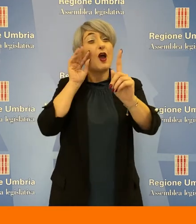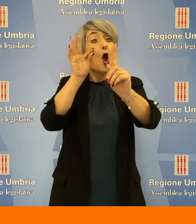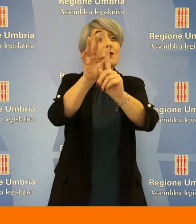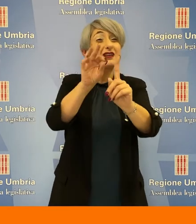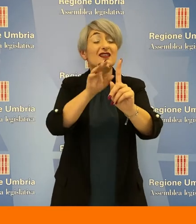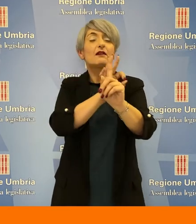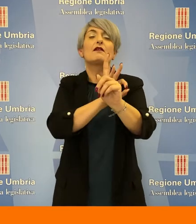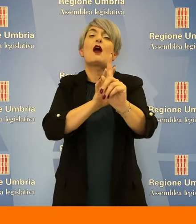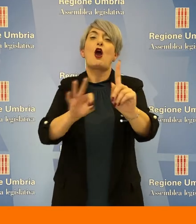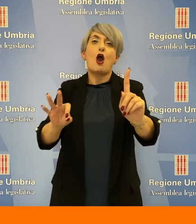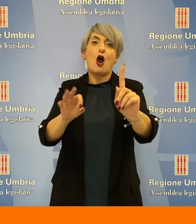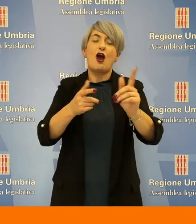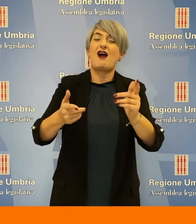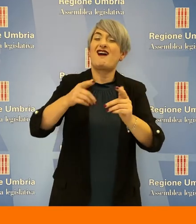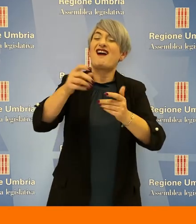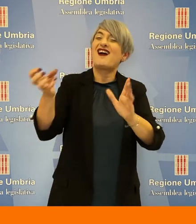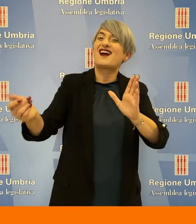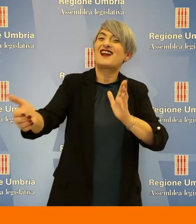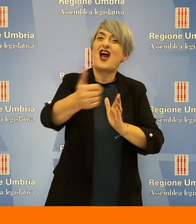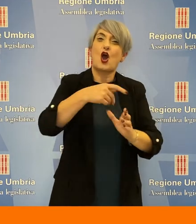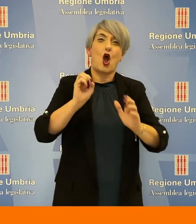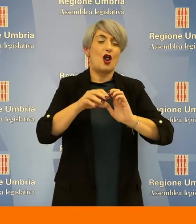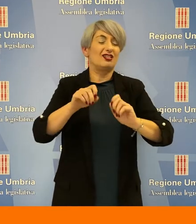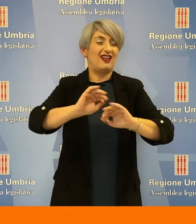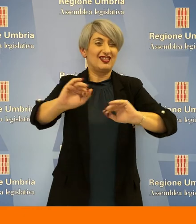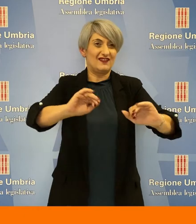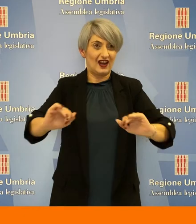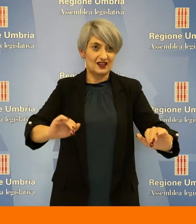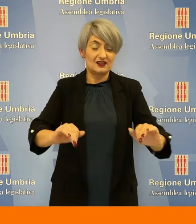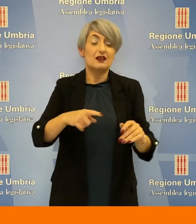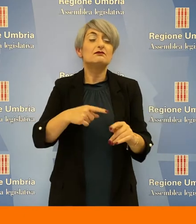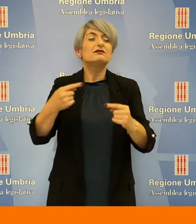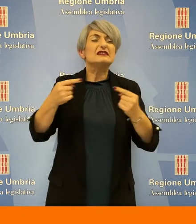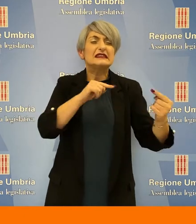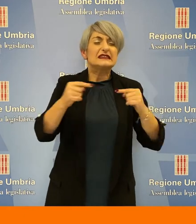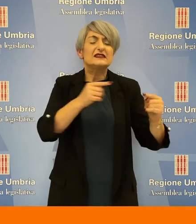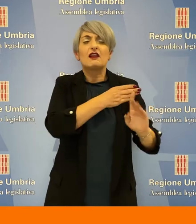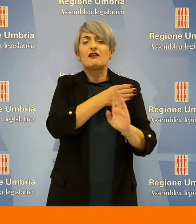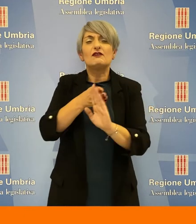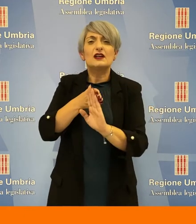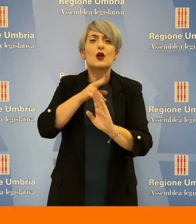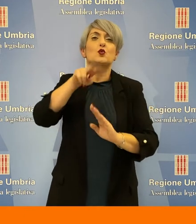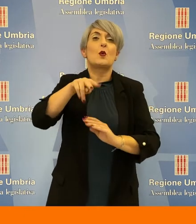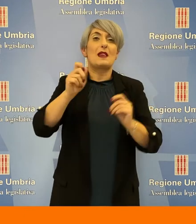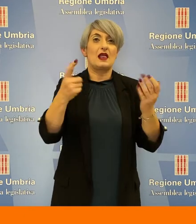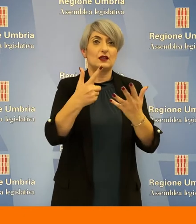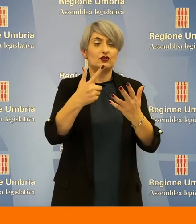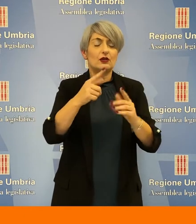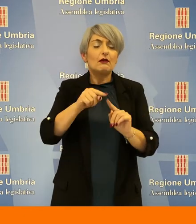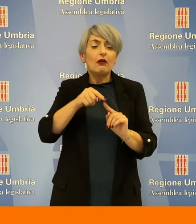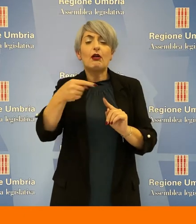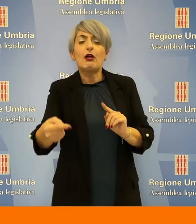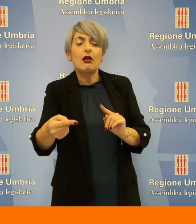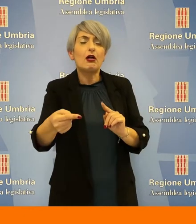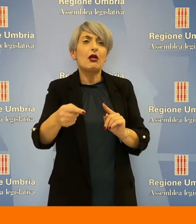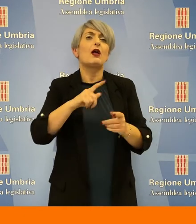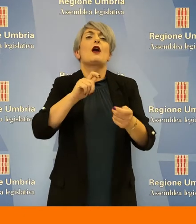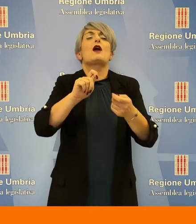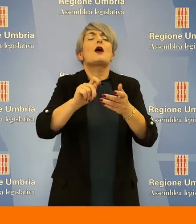obiettivi previsti di raccolta differenziata. La vicenda attiene a contenziosi che risalgono fino al 2017 poiché successivamente